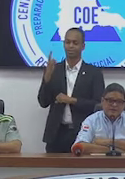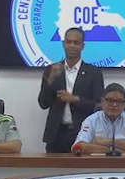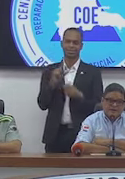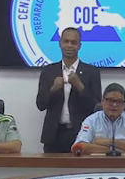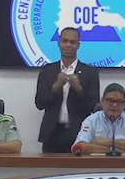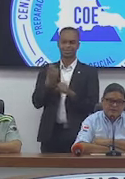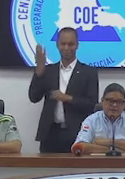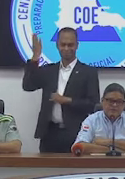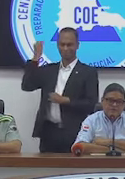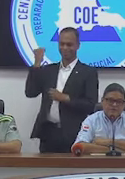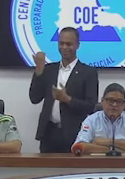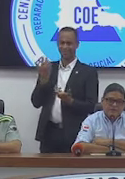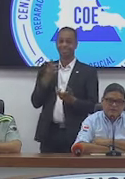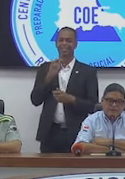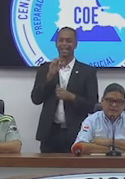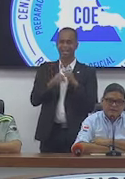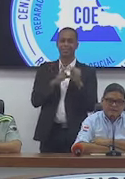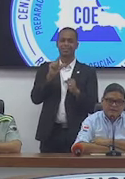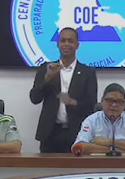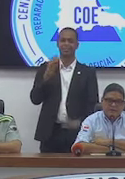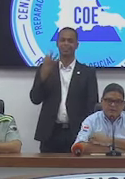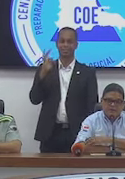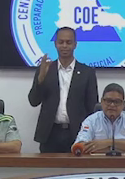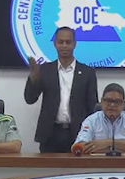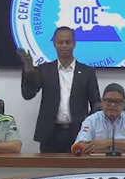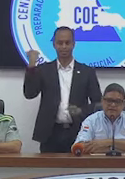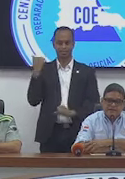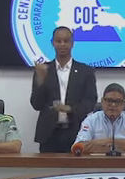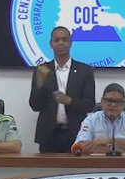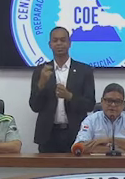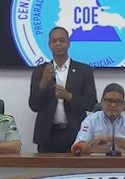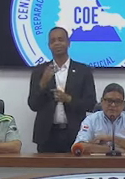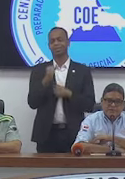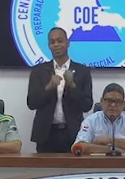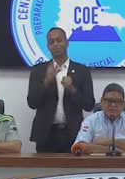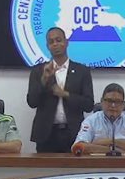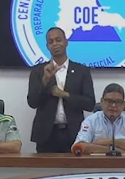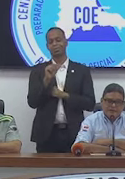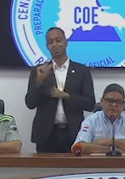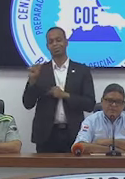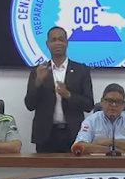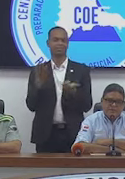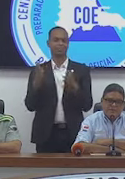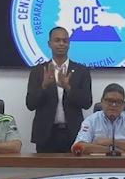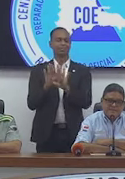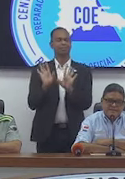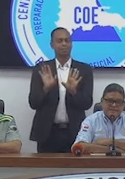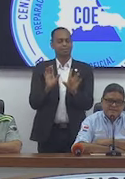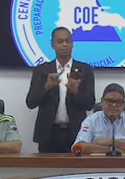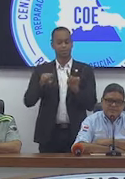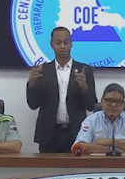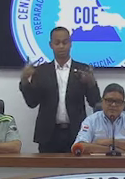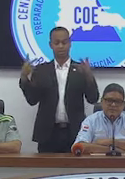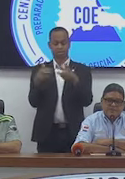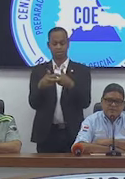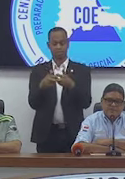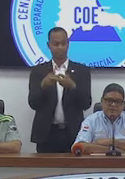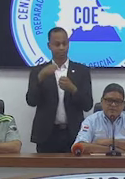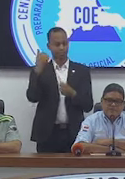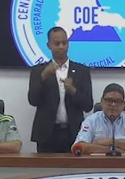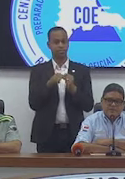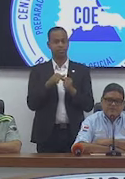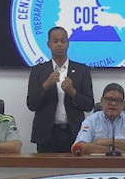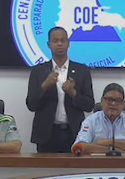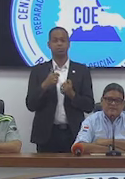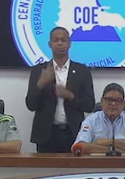pasado, sino al 2019, porque el 20 estábamos cerrados. Pero cada vez que ocurre un accidente, recuerdan ustedes que, por ejemplo,